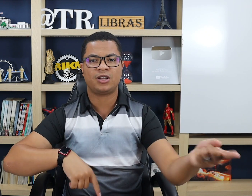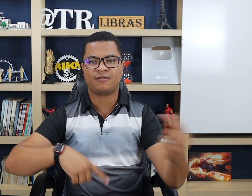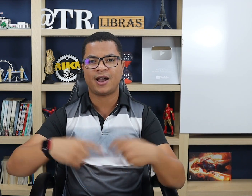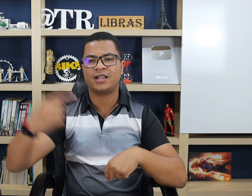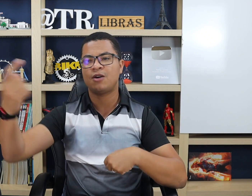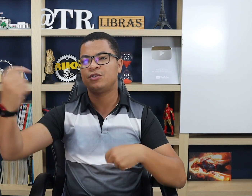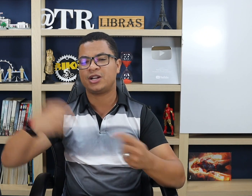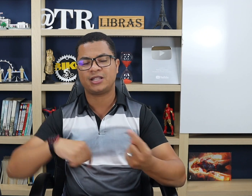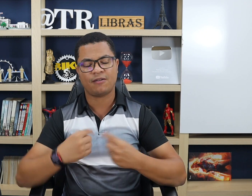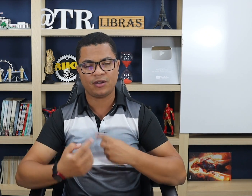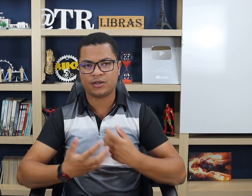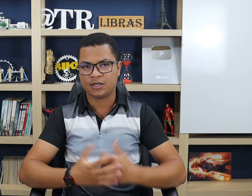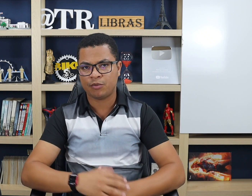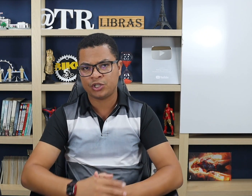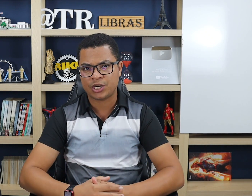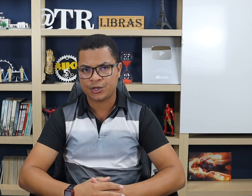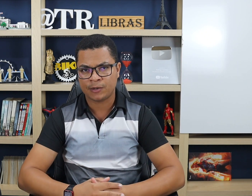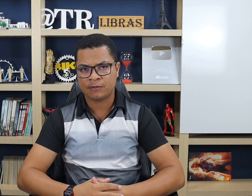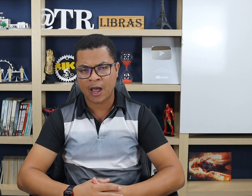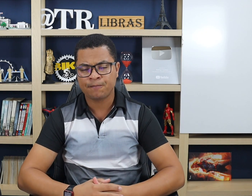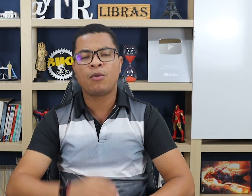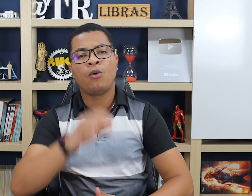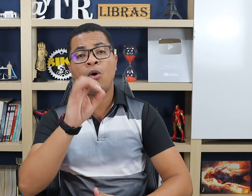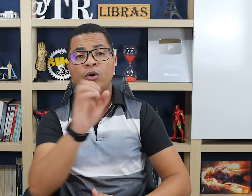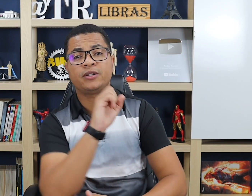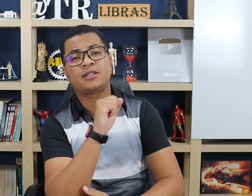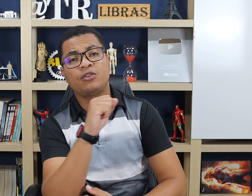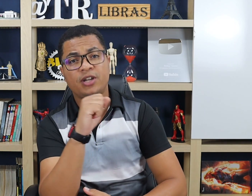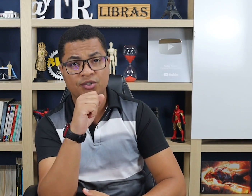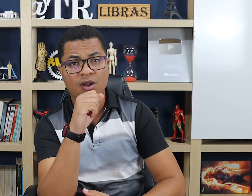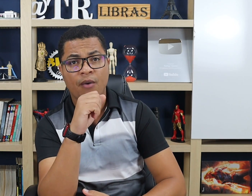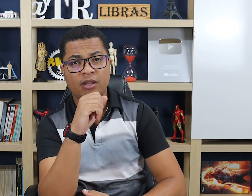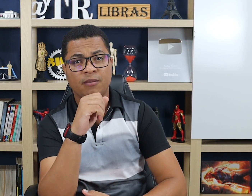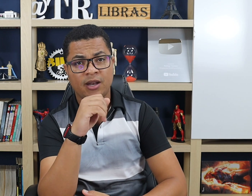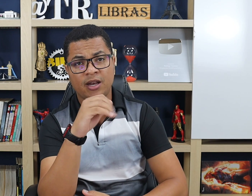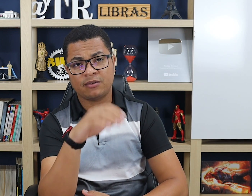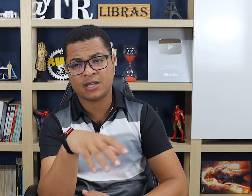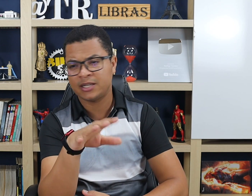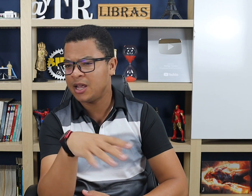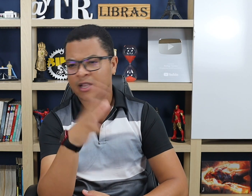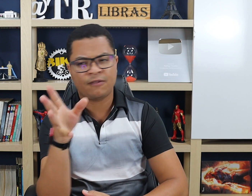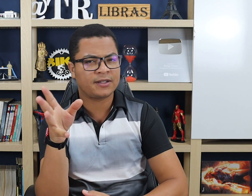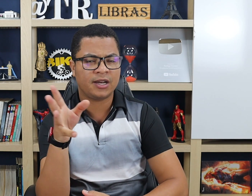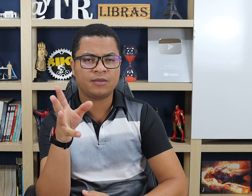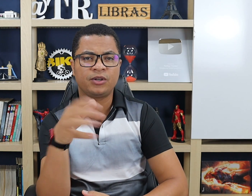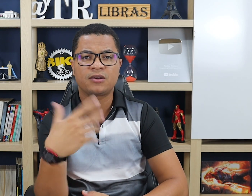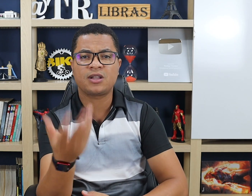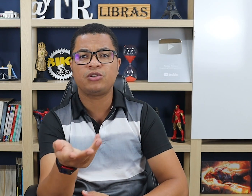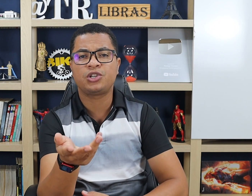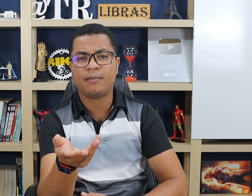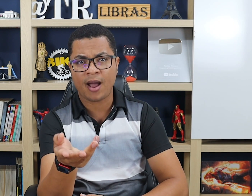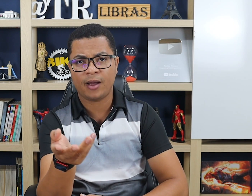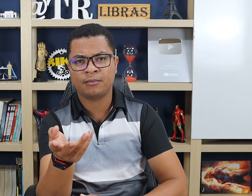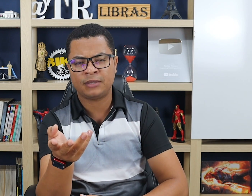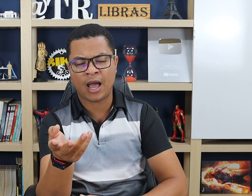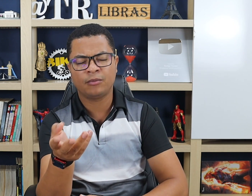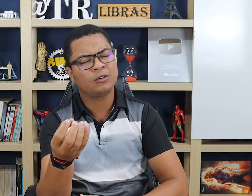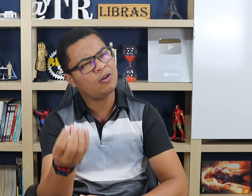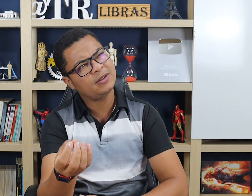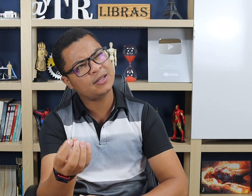ela vai, de onde ela está vindo, assim por diante. Tá? Bom, outro sinal direcional aí também na língua dos sinais que facilita muito que é o sinal de chamar. Tá? Como é esse